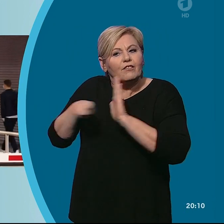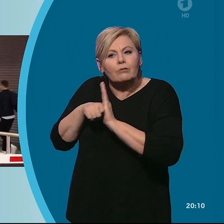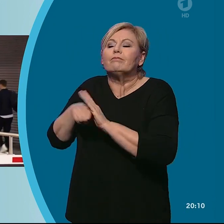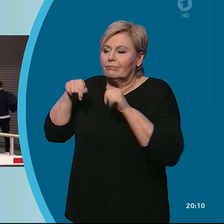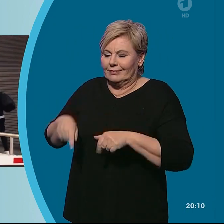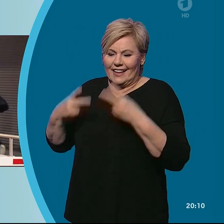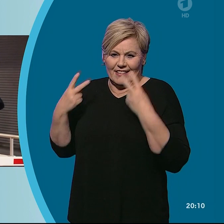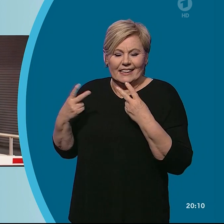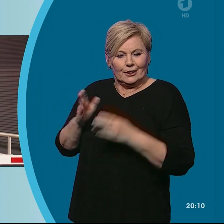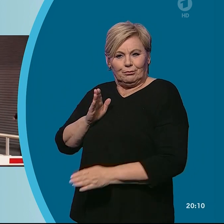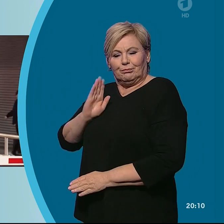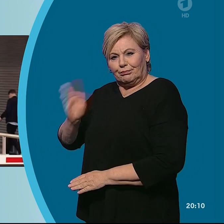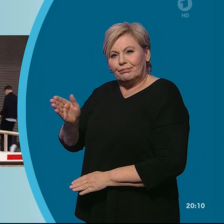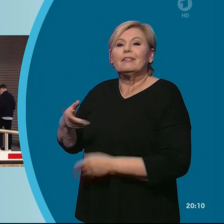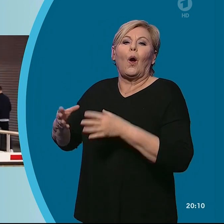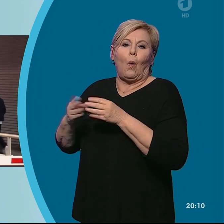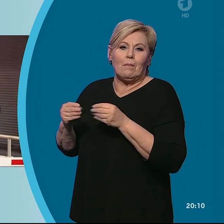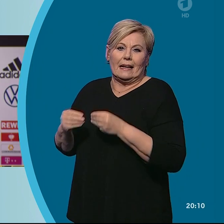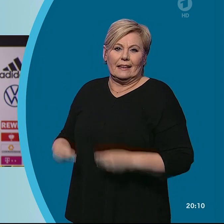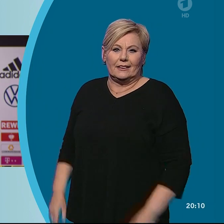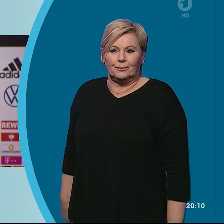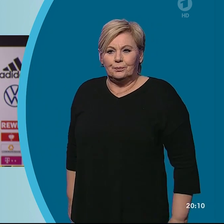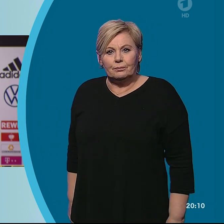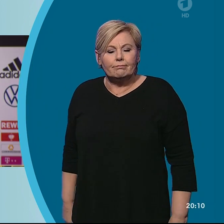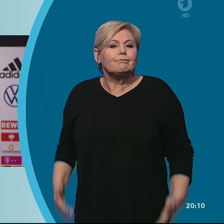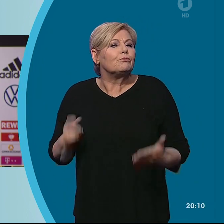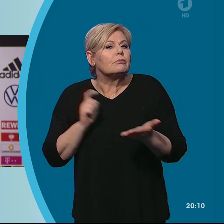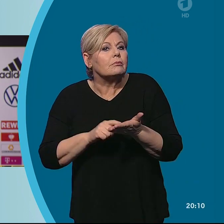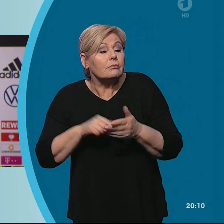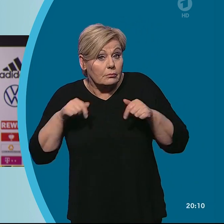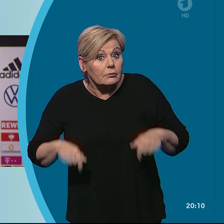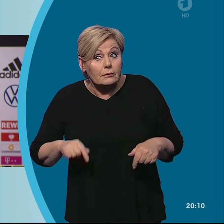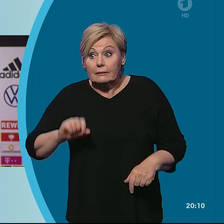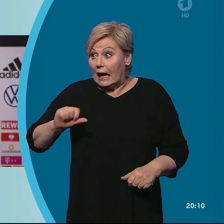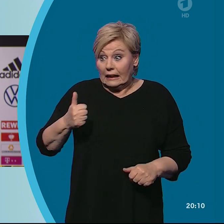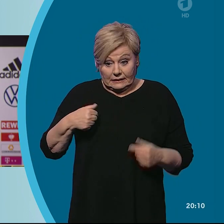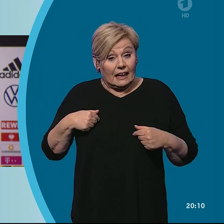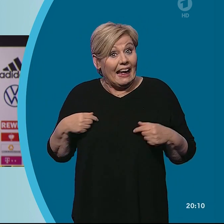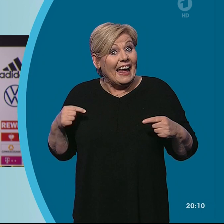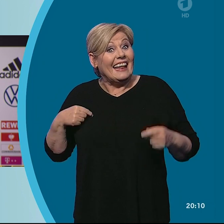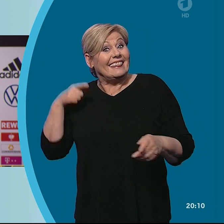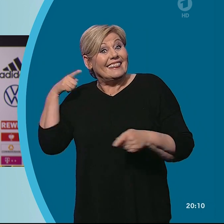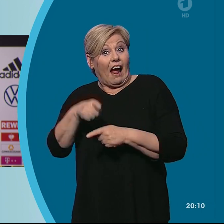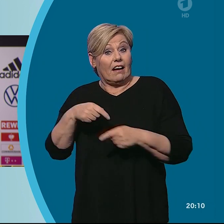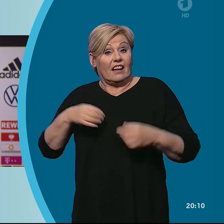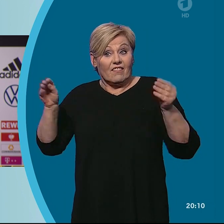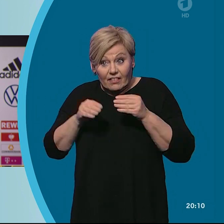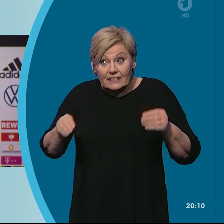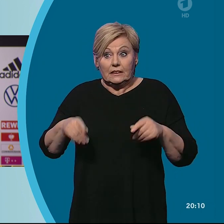Partie nach Rumänien aufmachen. Ja, dadurch, dass sich nur der Erste direkt qualifiziert ist, jedes Spiel ein Schlüsselspiel. Wir müssen jedes Spiel